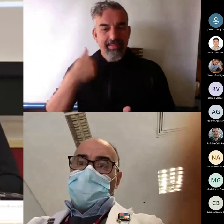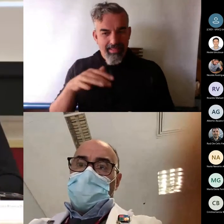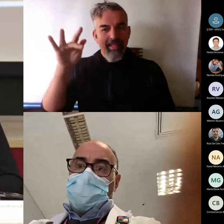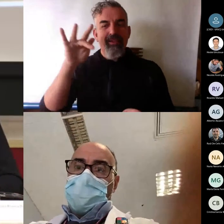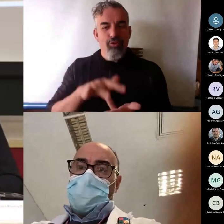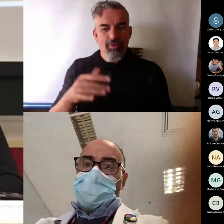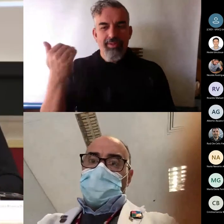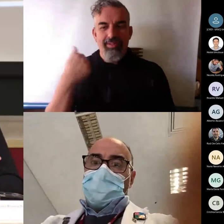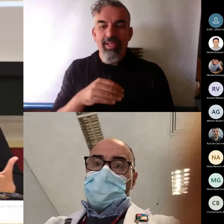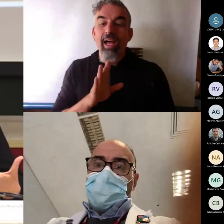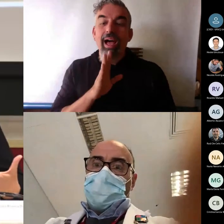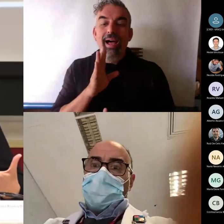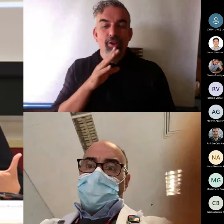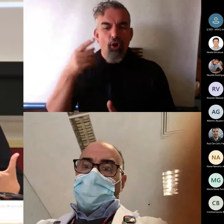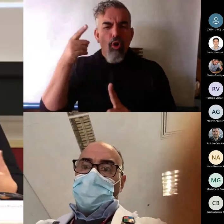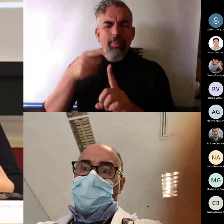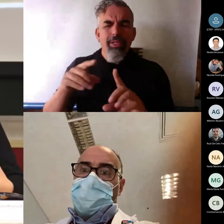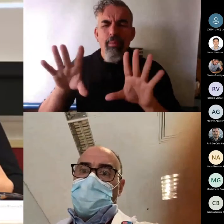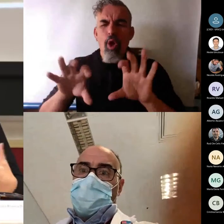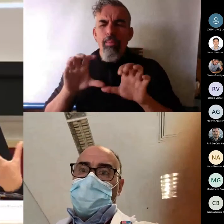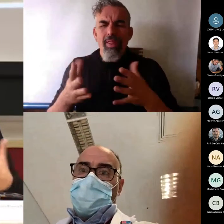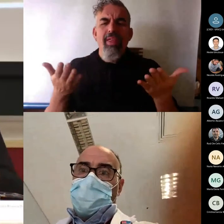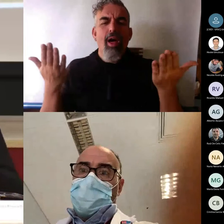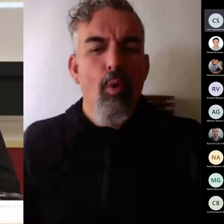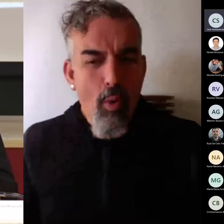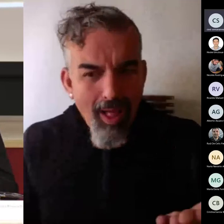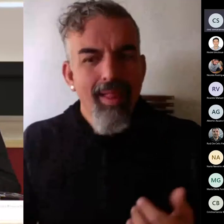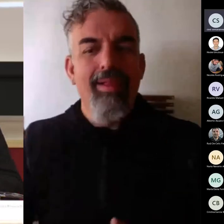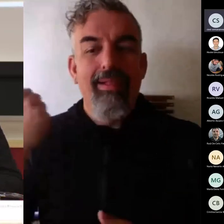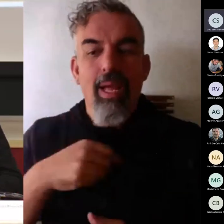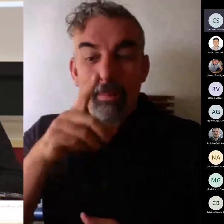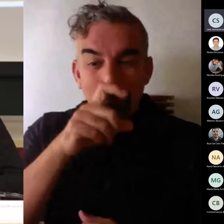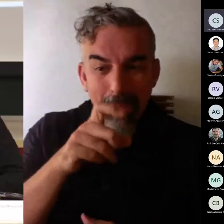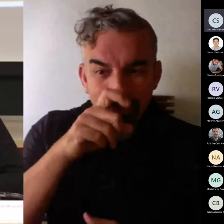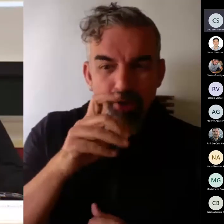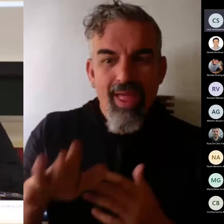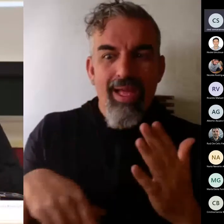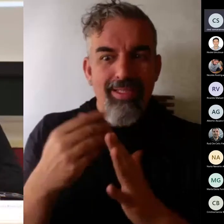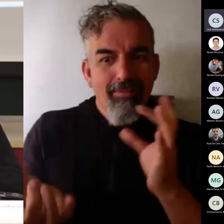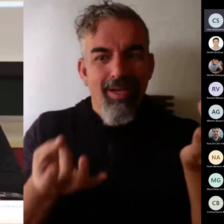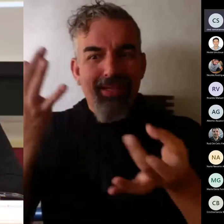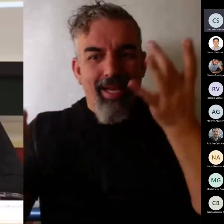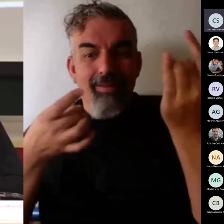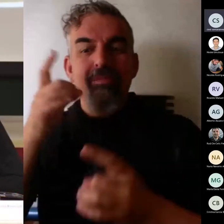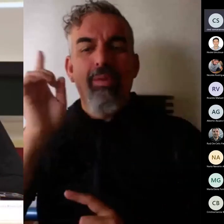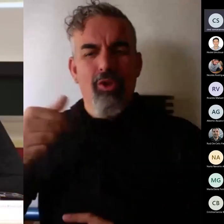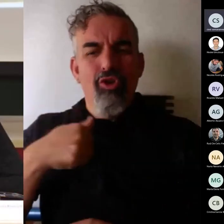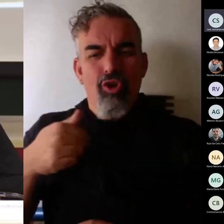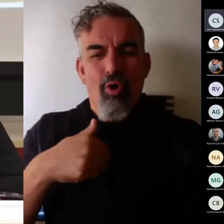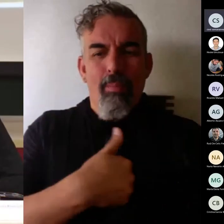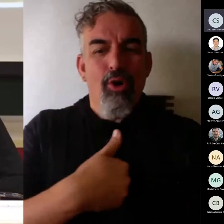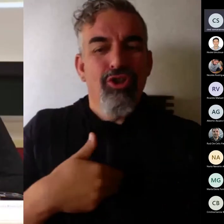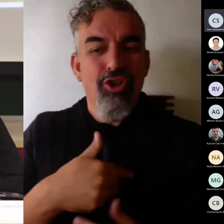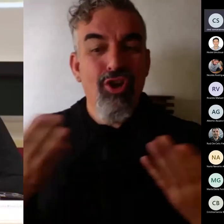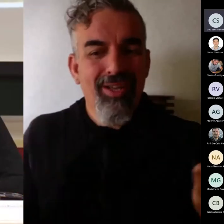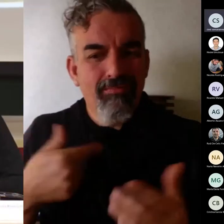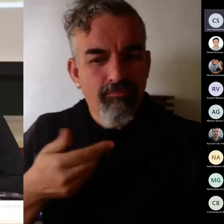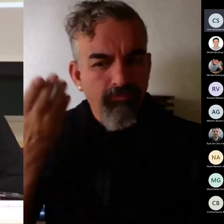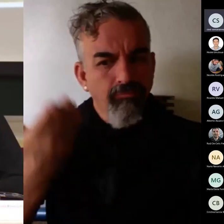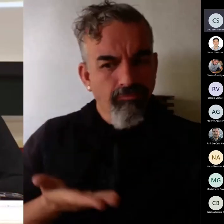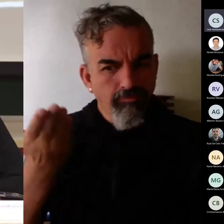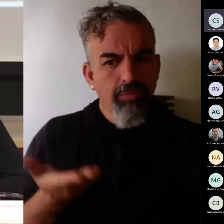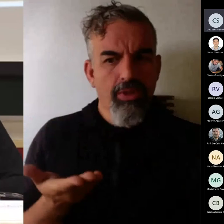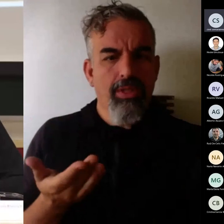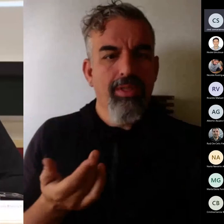¿cuál es el objetivo de aprendizaje desde memorizar hasta crear y en qué punto me quiero yo situar yo creo que es fundamental a la hora de